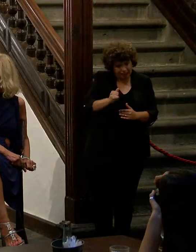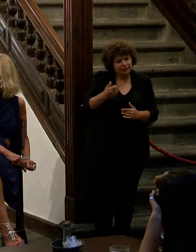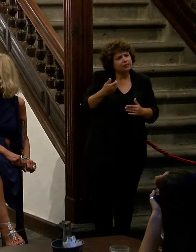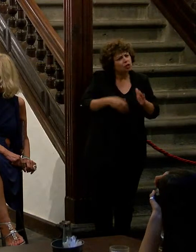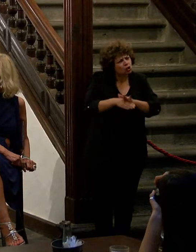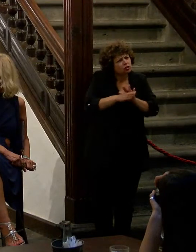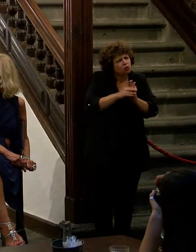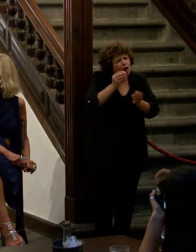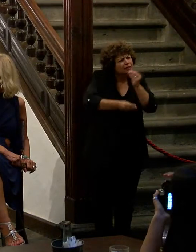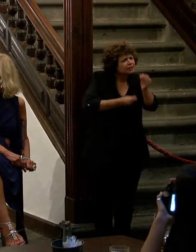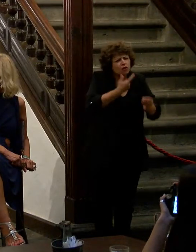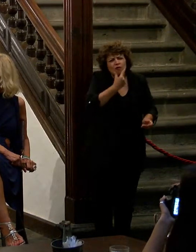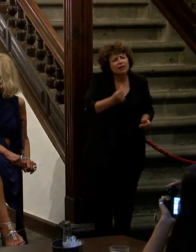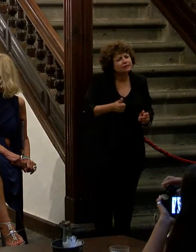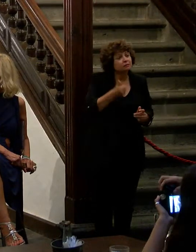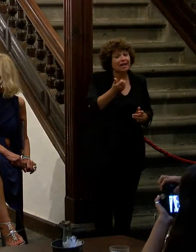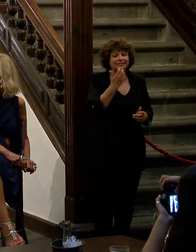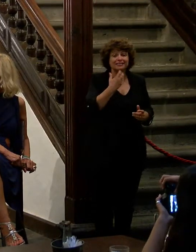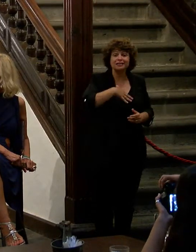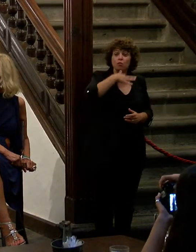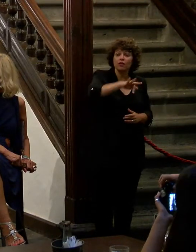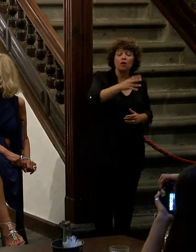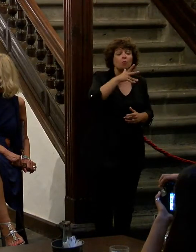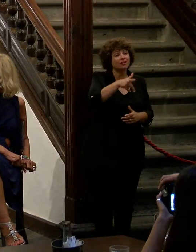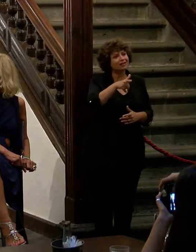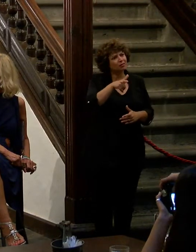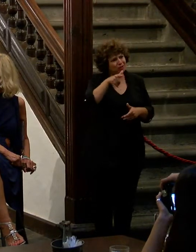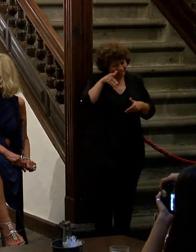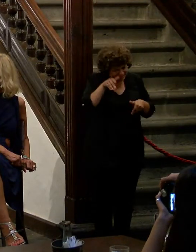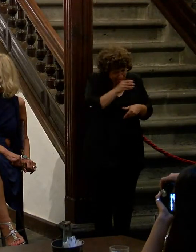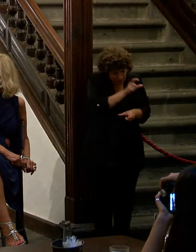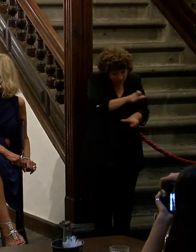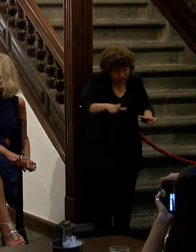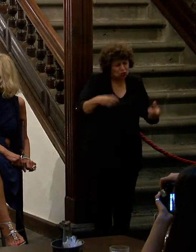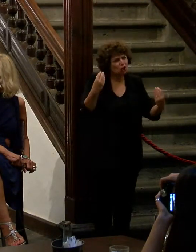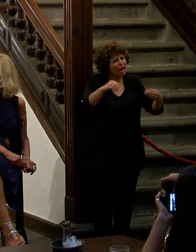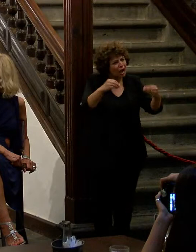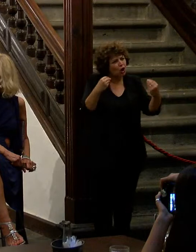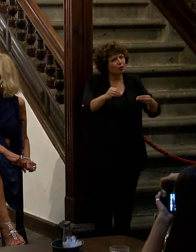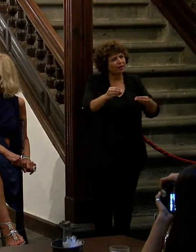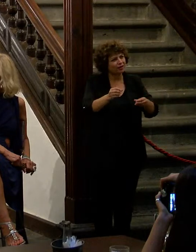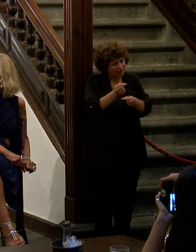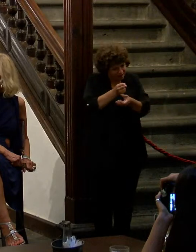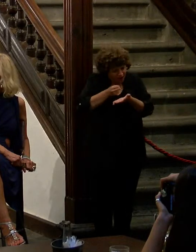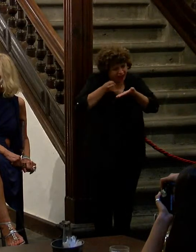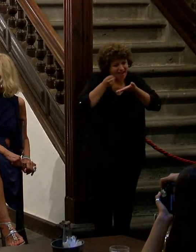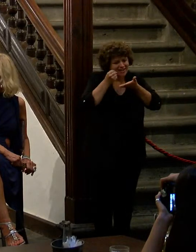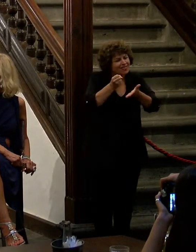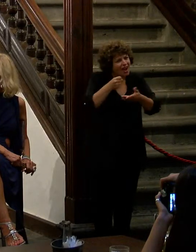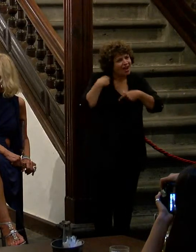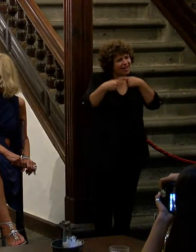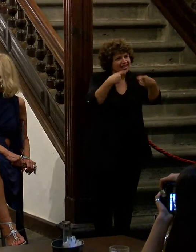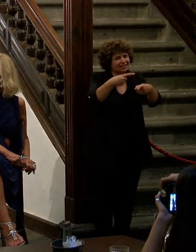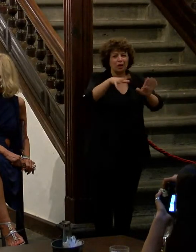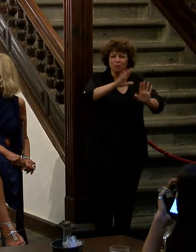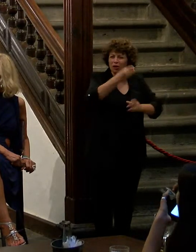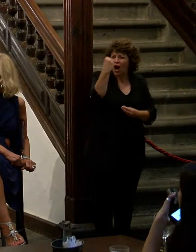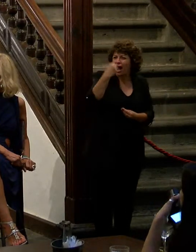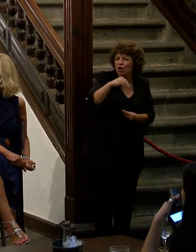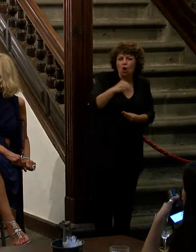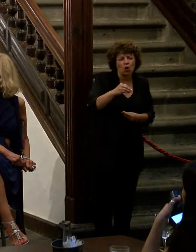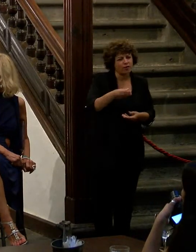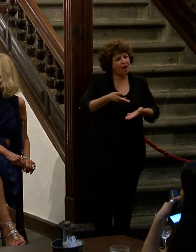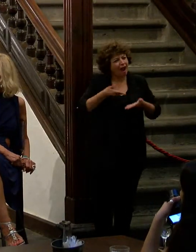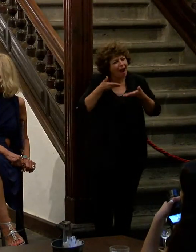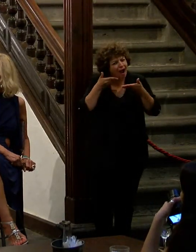si podemos porque ellos que van a heredar este mundo muy complicado que se nos está poniendo a todos pero a los jóvenes que les ayudemos